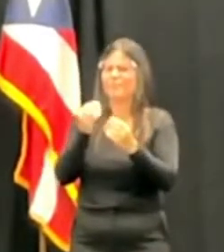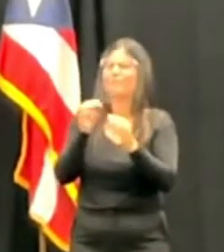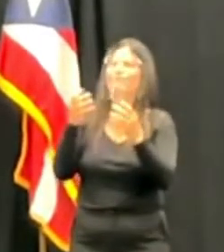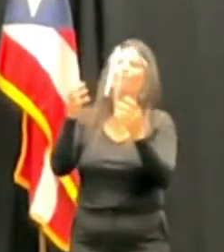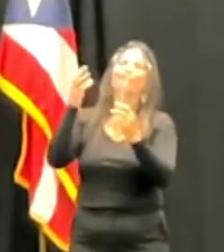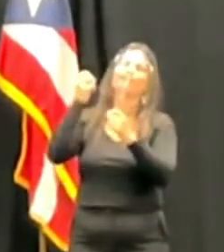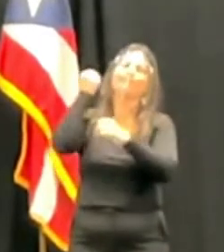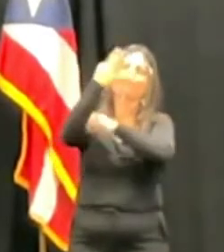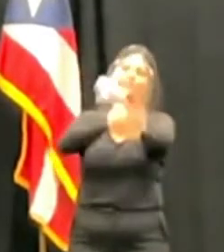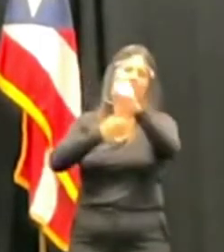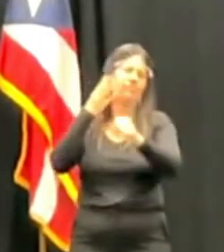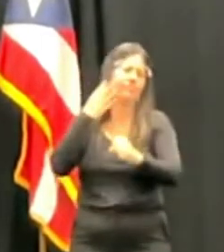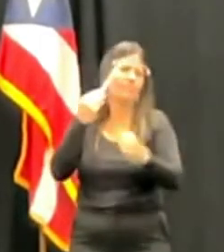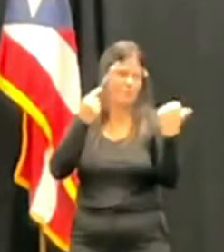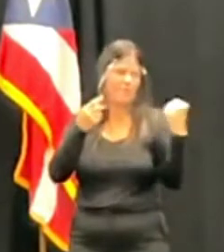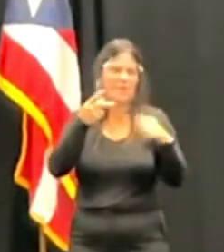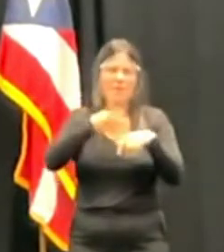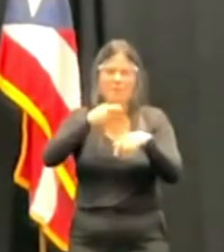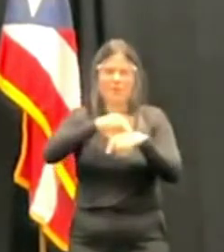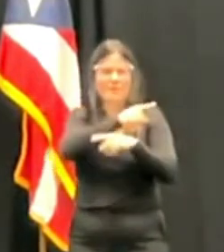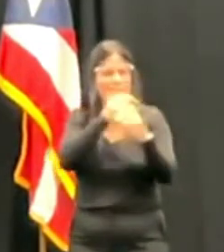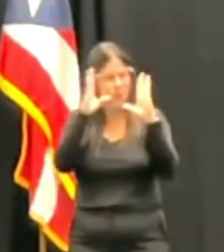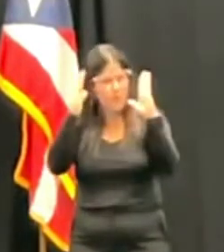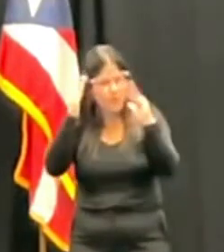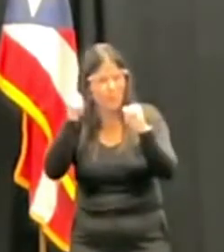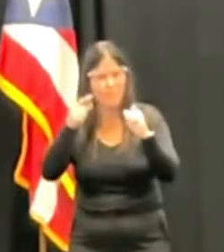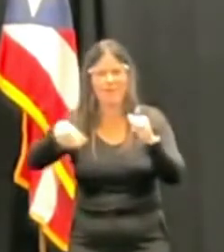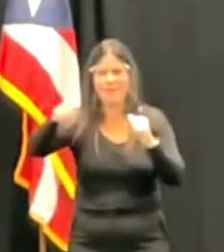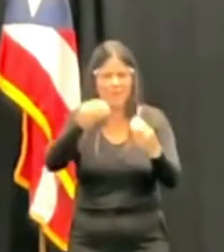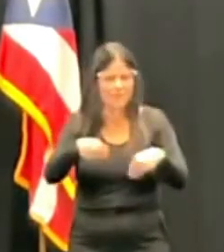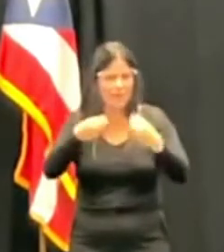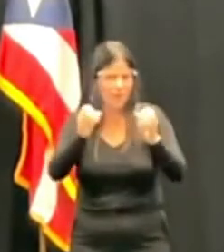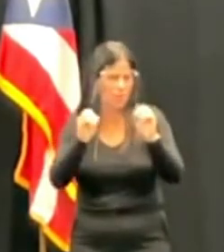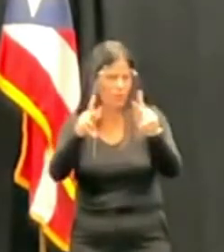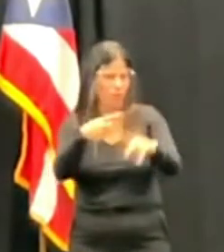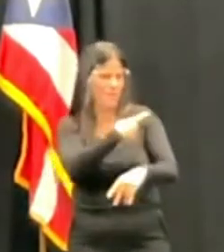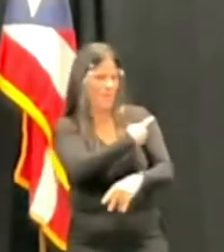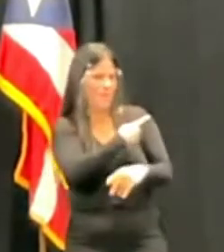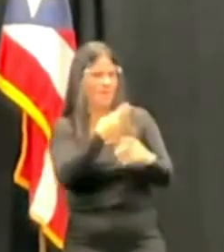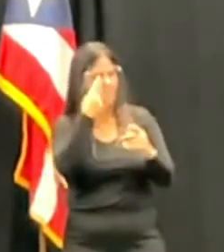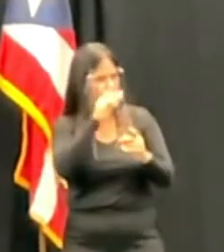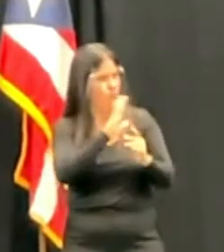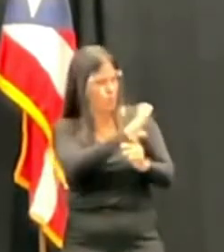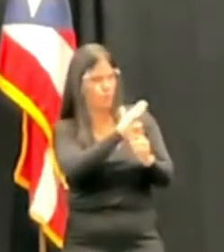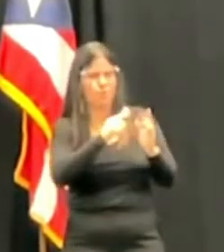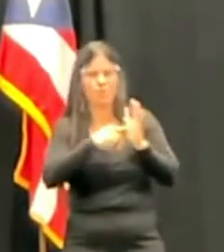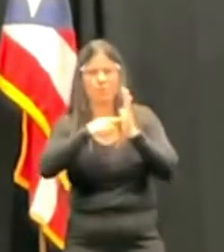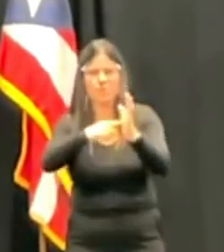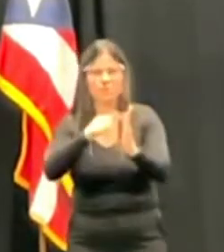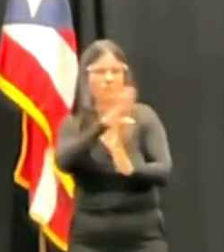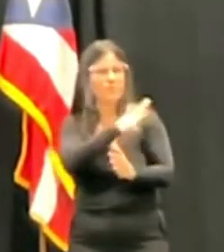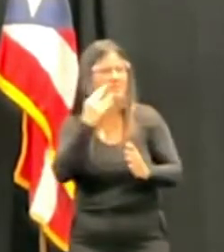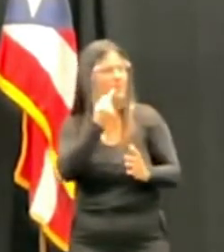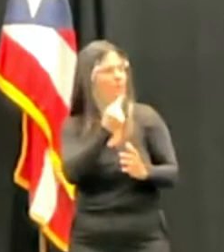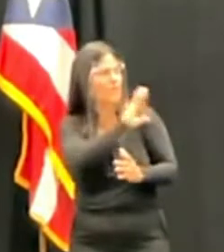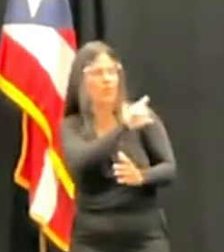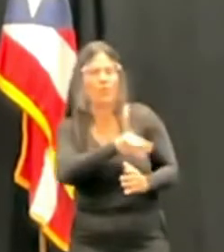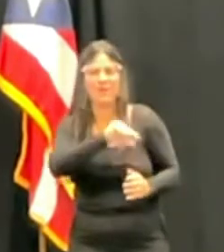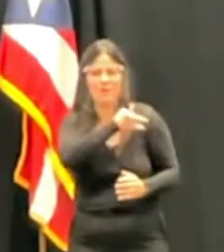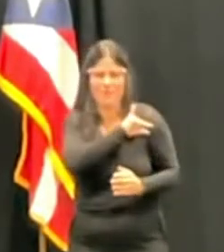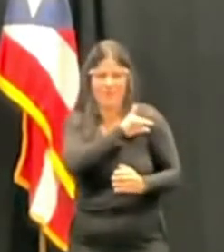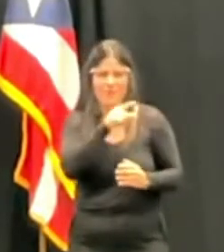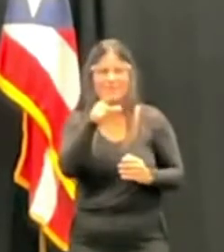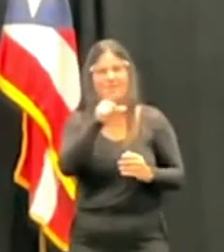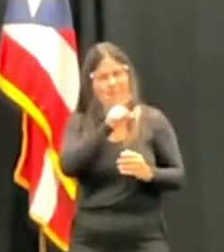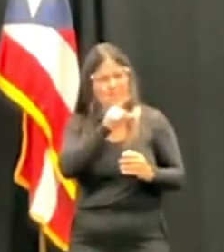entero, es que se le dé la oportunidad para que ellos puedan presentar sus credenciales, sus cualificaciones y que en sus méritos se han evaluado.